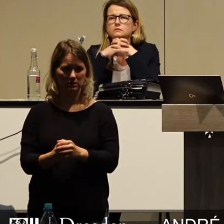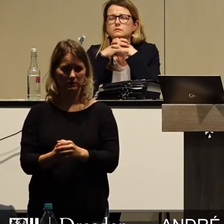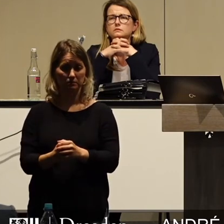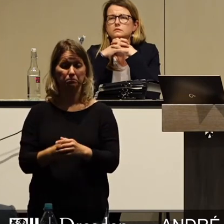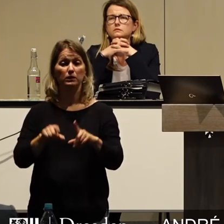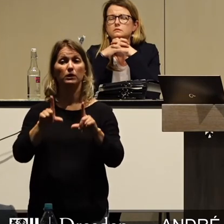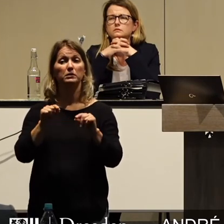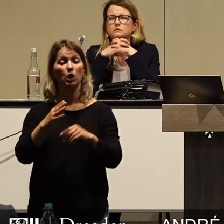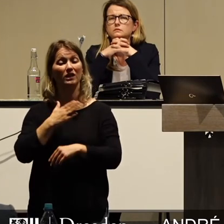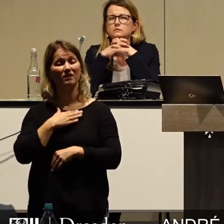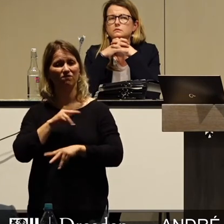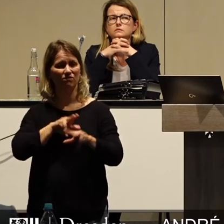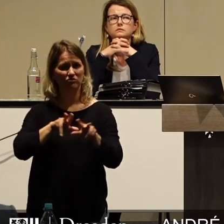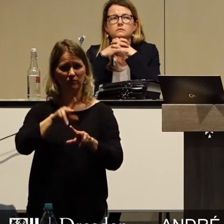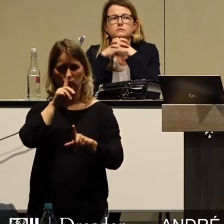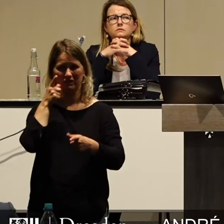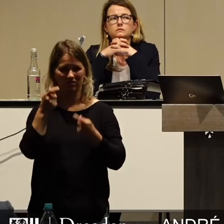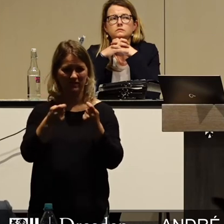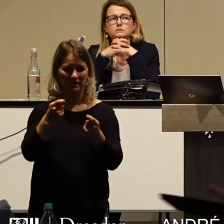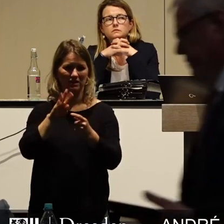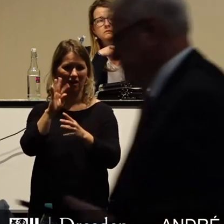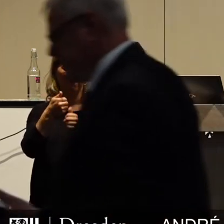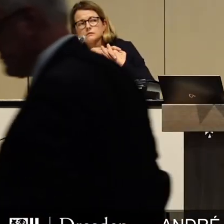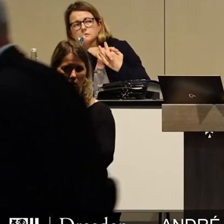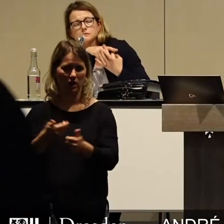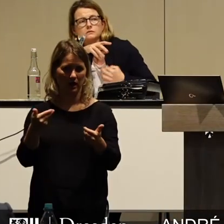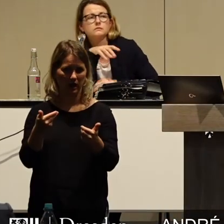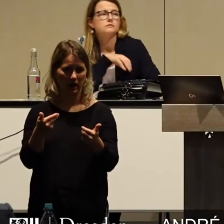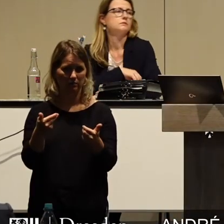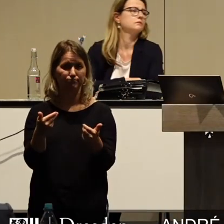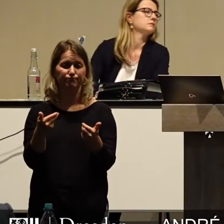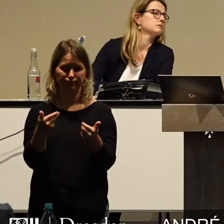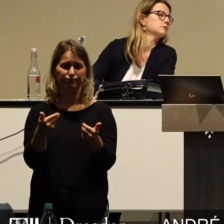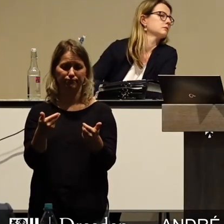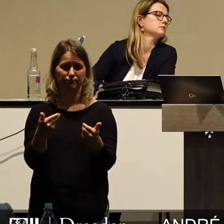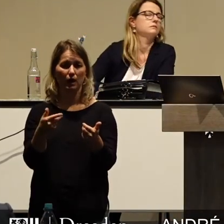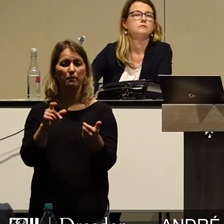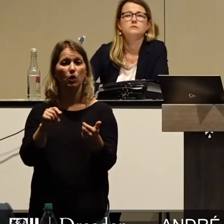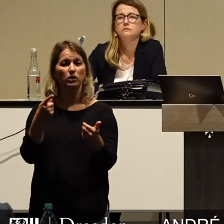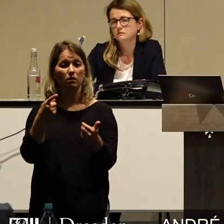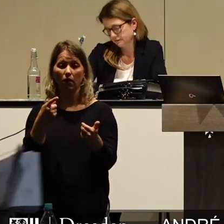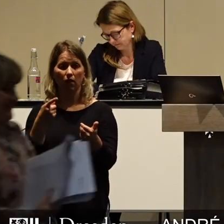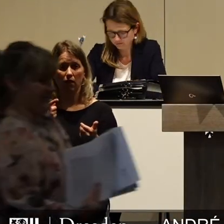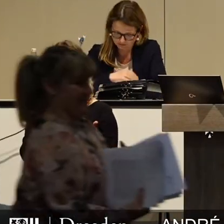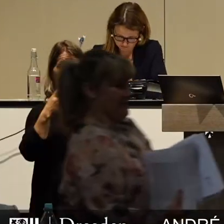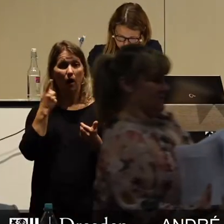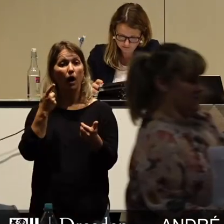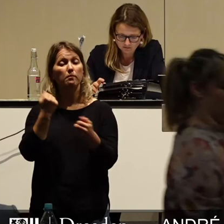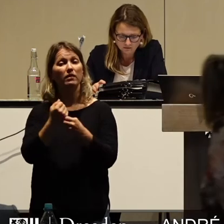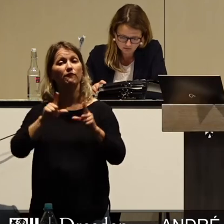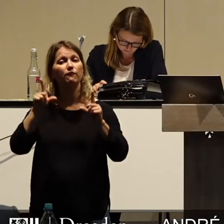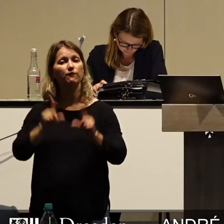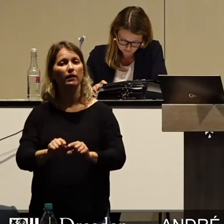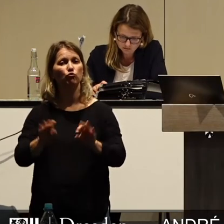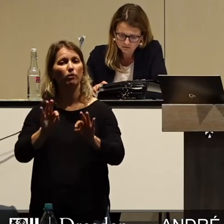wirtschaftlichen und finanziellen Folgen nicht nur nicht gemildert, sondern die auf